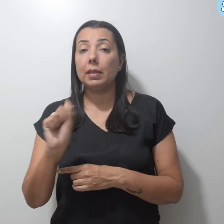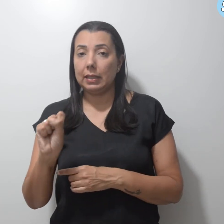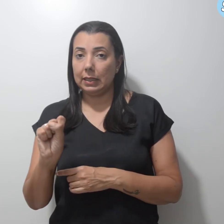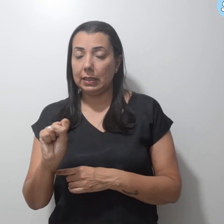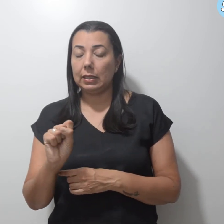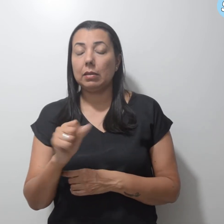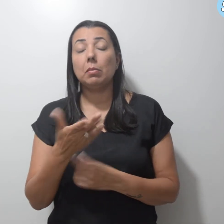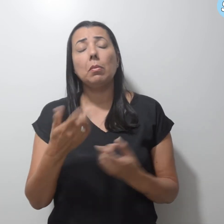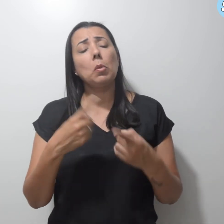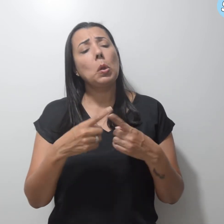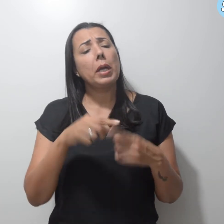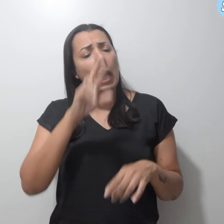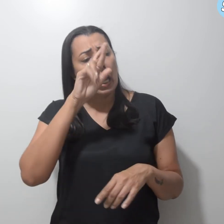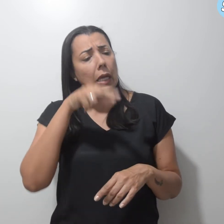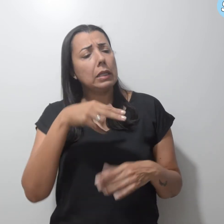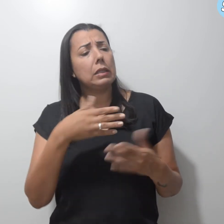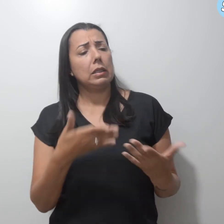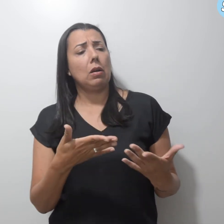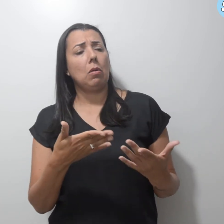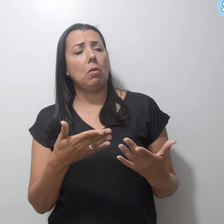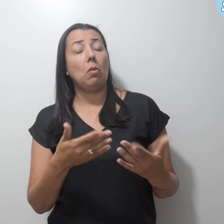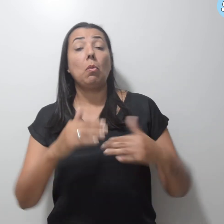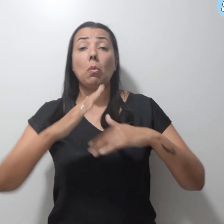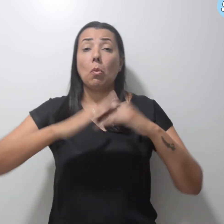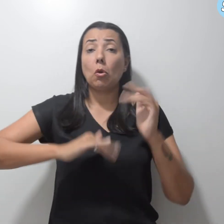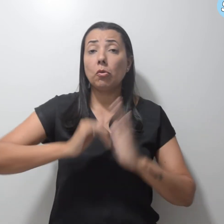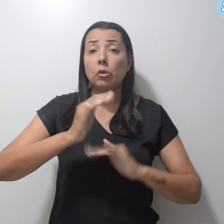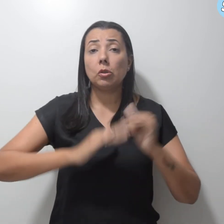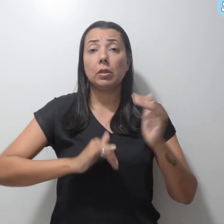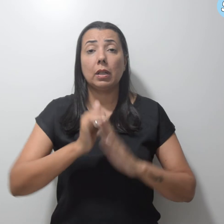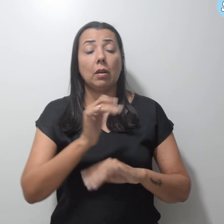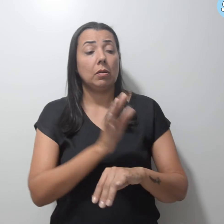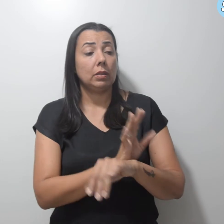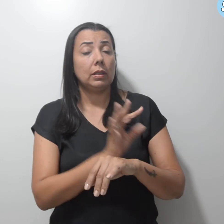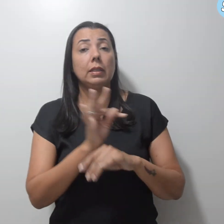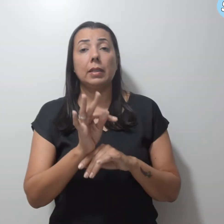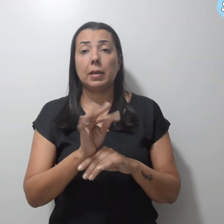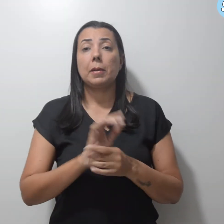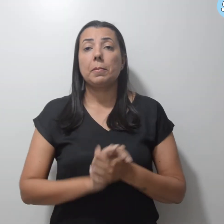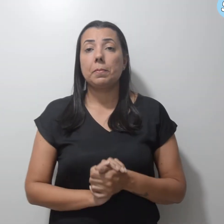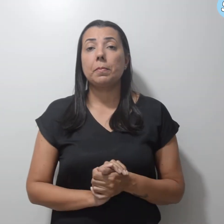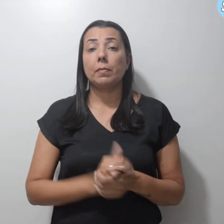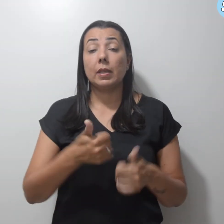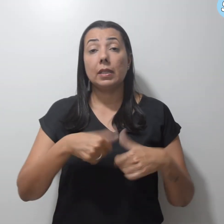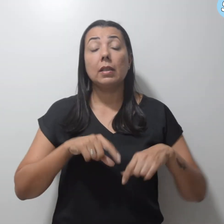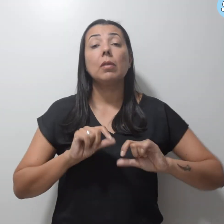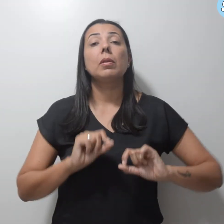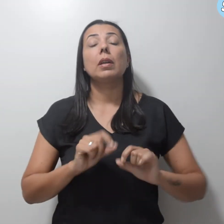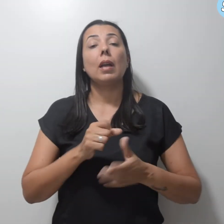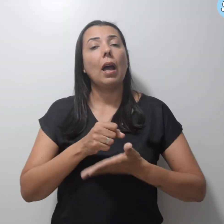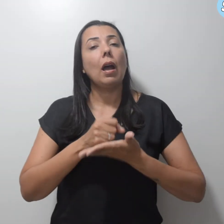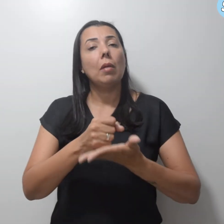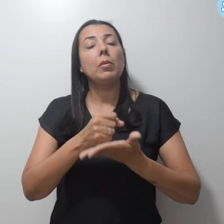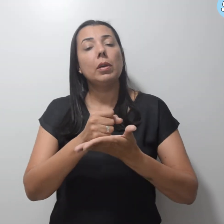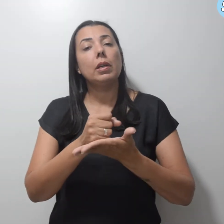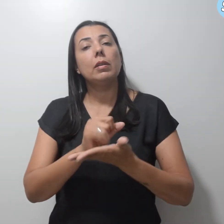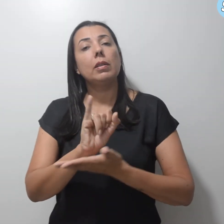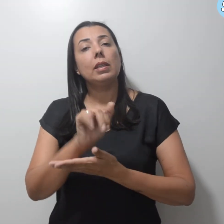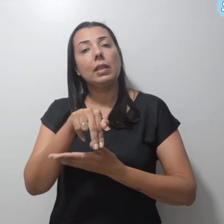razão do fato de os profissionais de contrato temporário estarem contribuindo para o INSS.